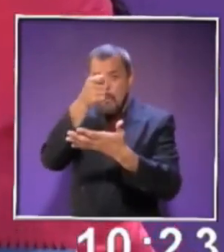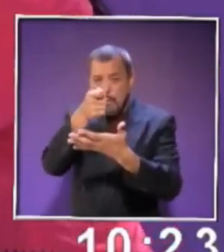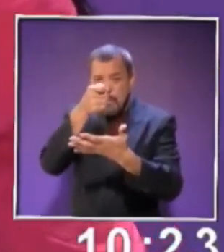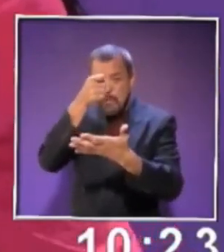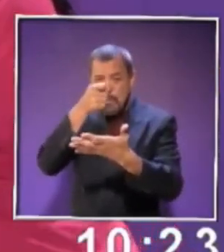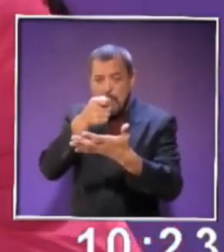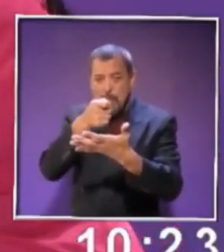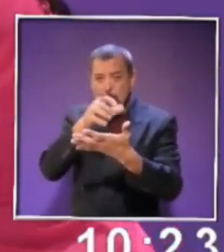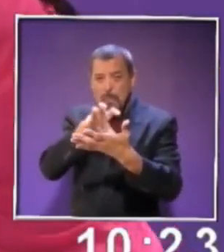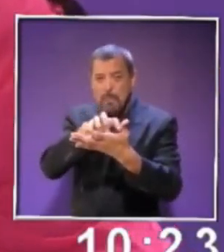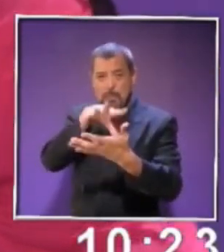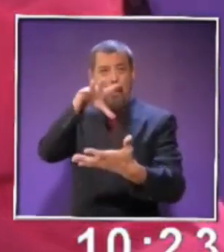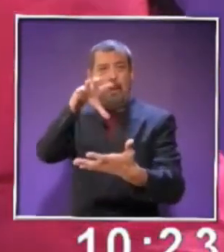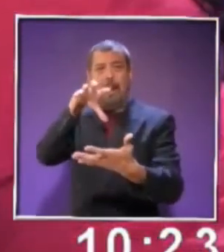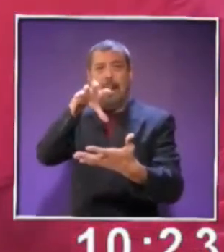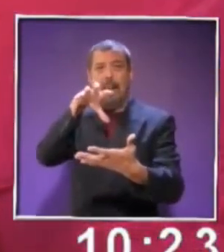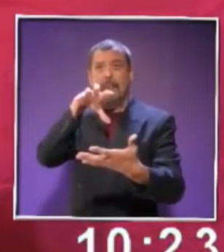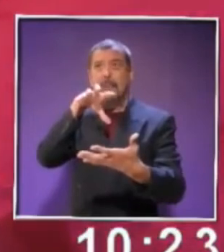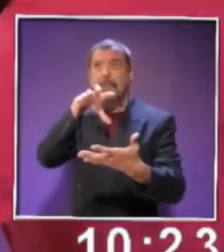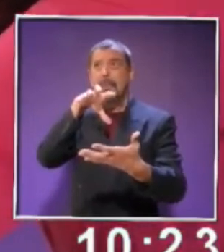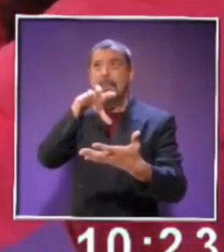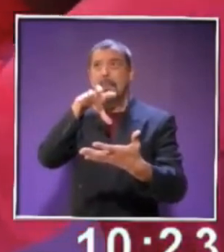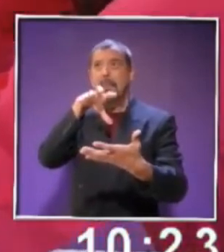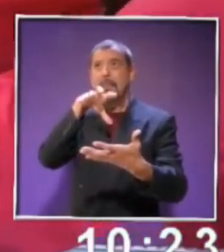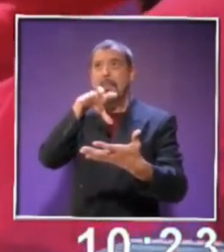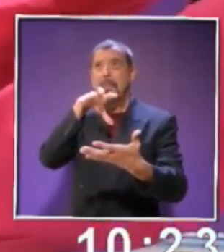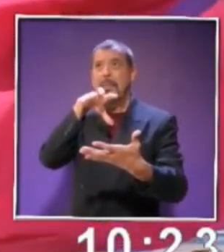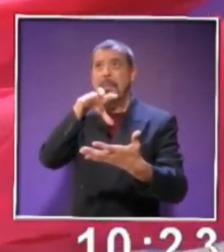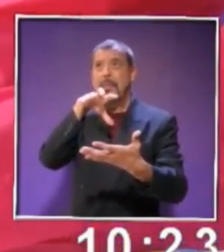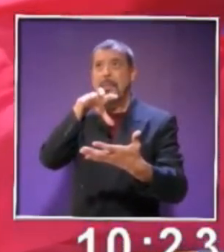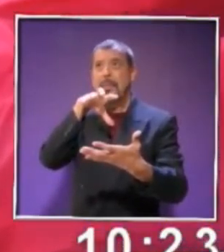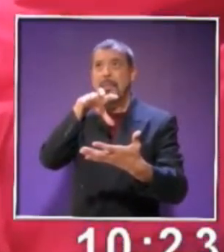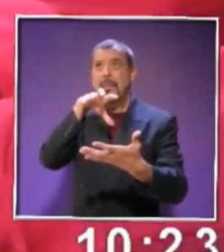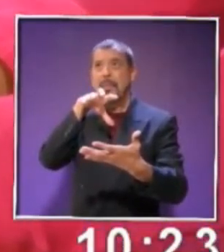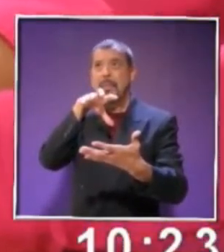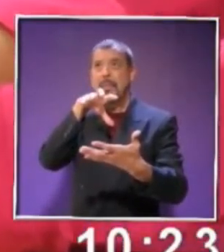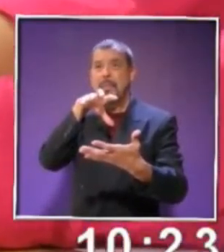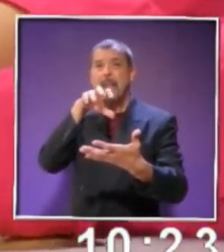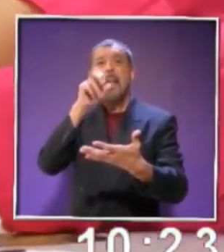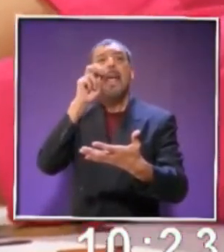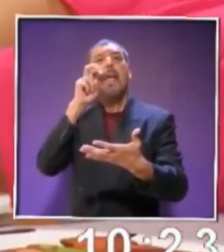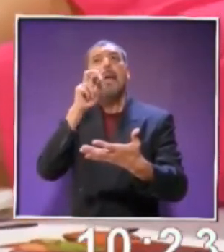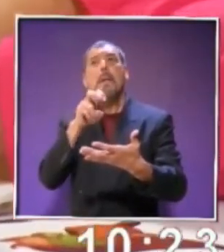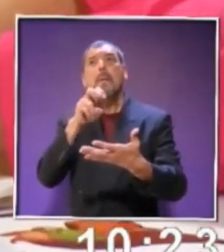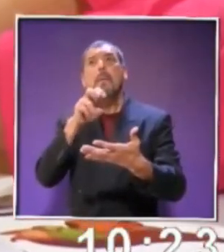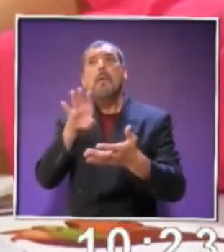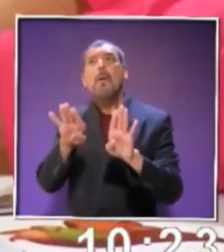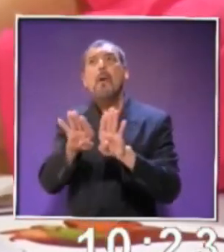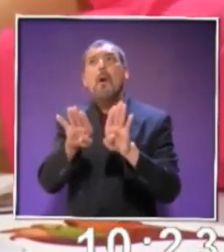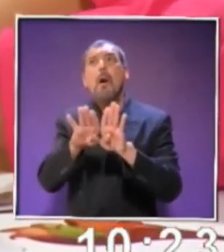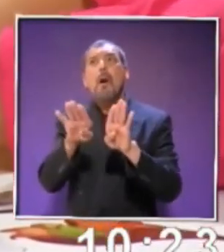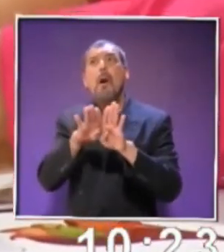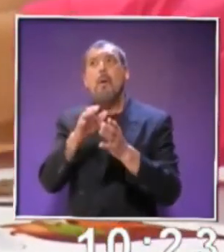y me voy hacia el cuadrito. Así es, muy bien.